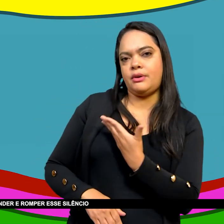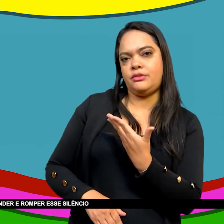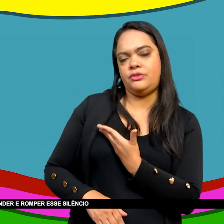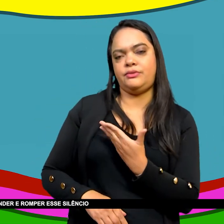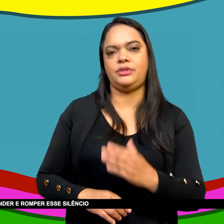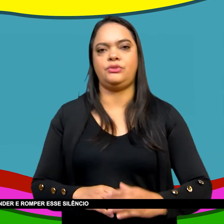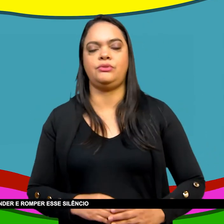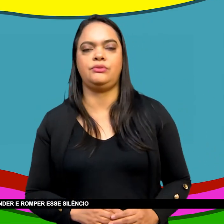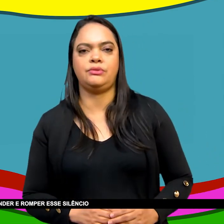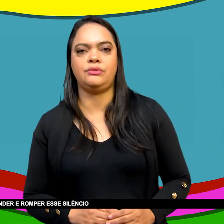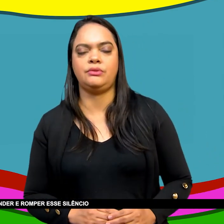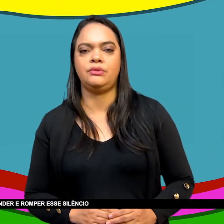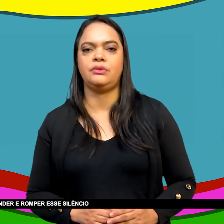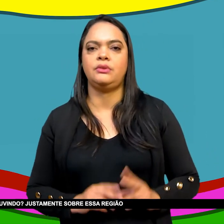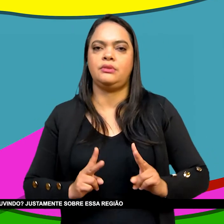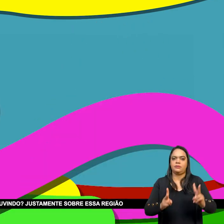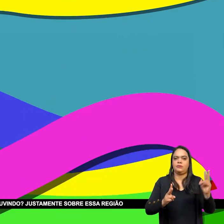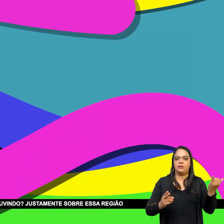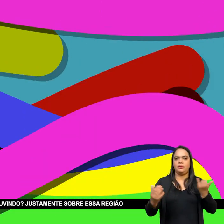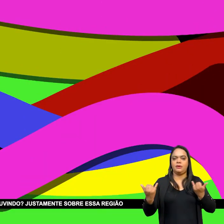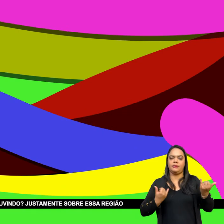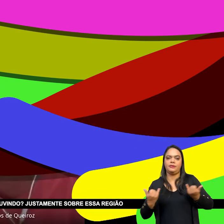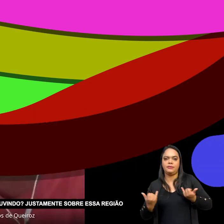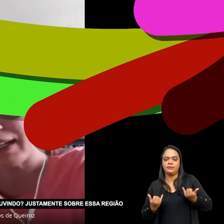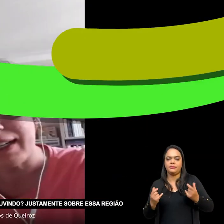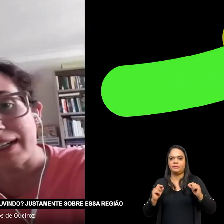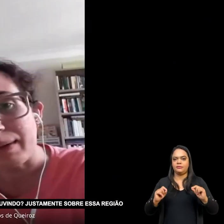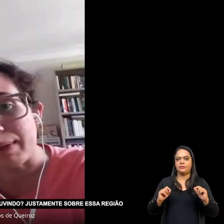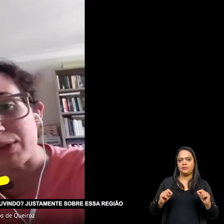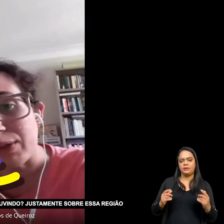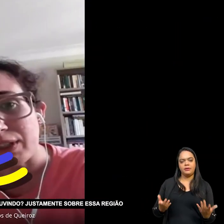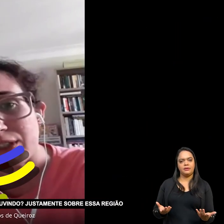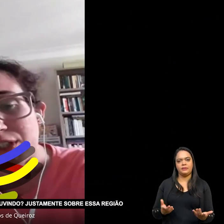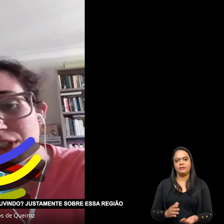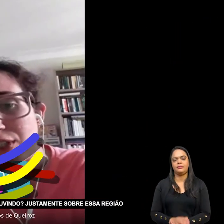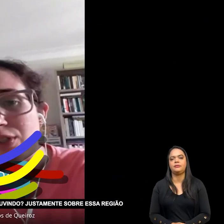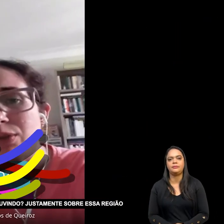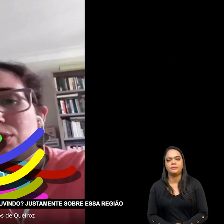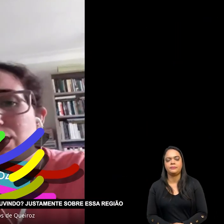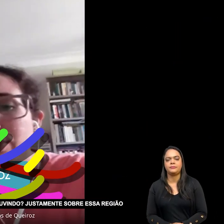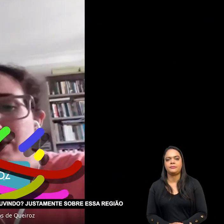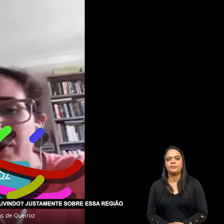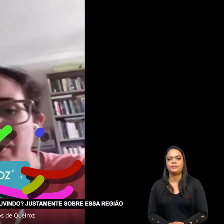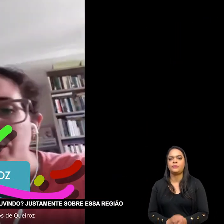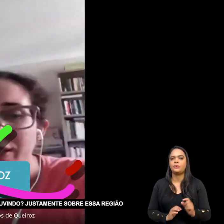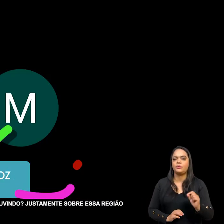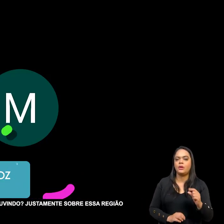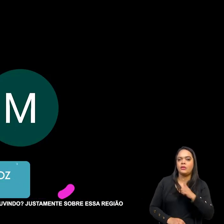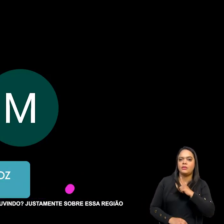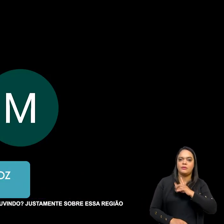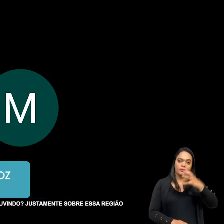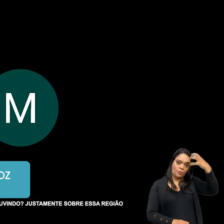E romper esse silêncio A gente aqui na Amazônia A gente discute muito Está me ouvindo?